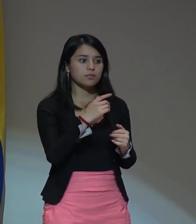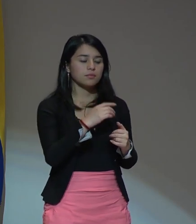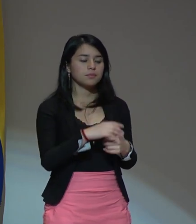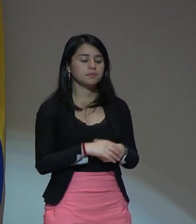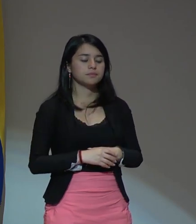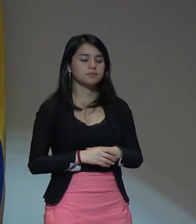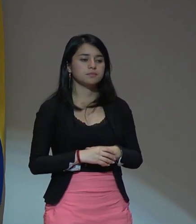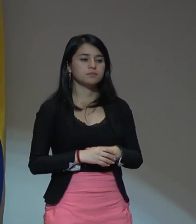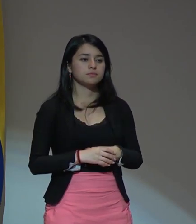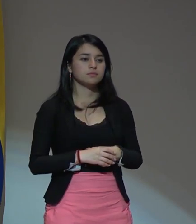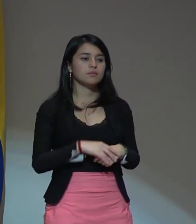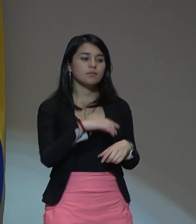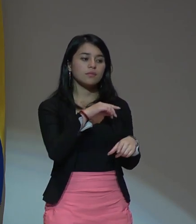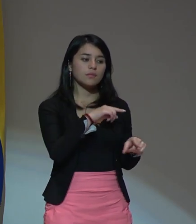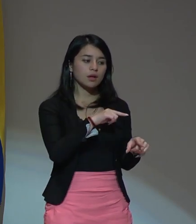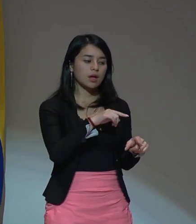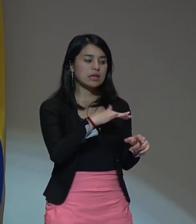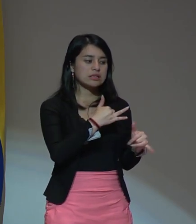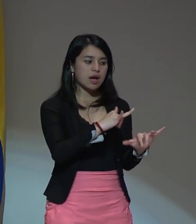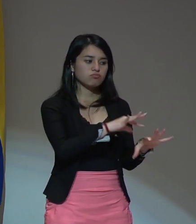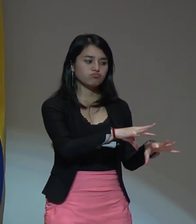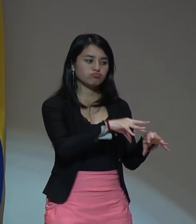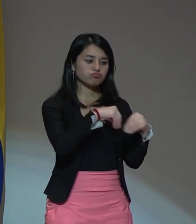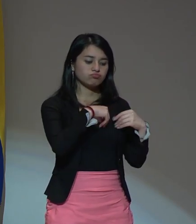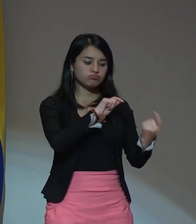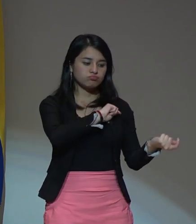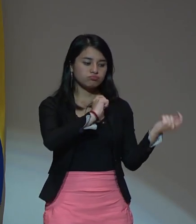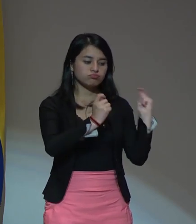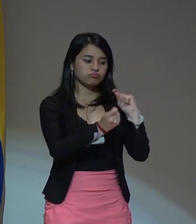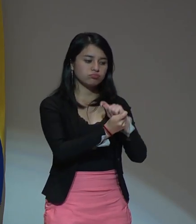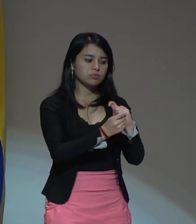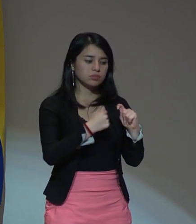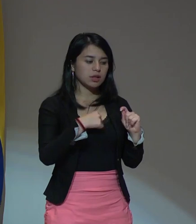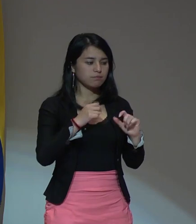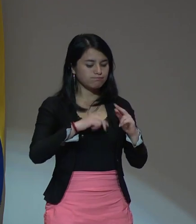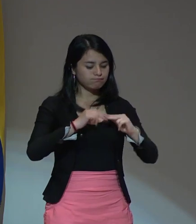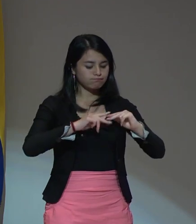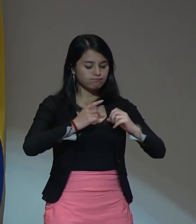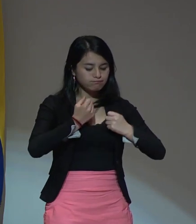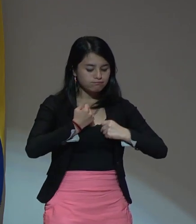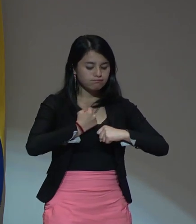y se transforma como medio de autorepresión.